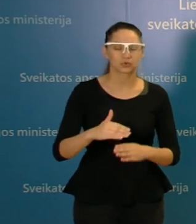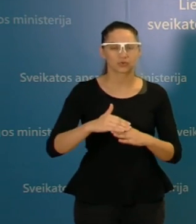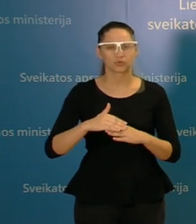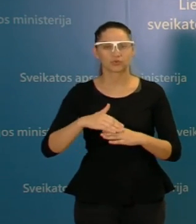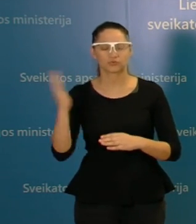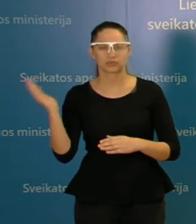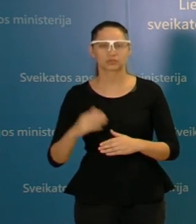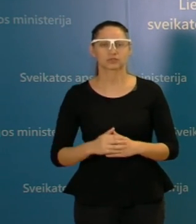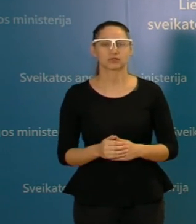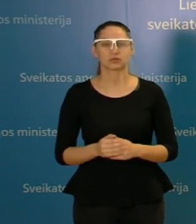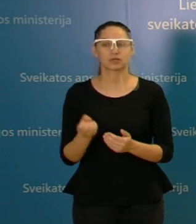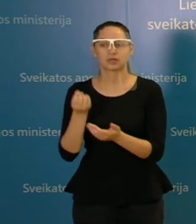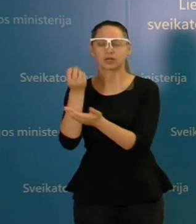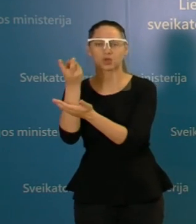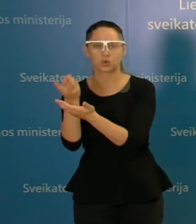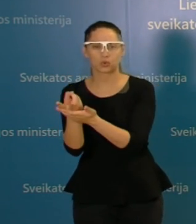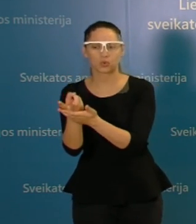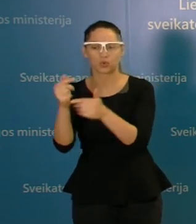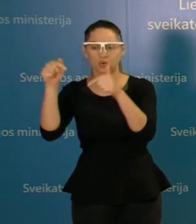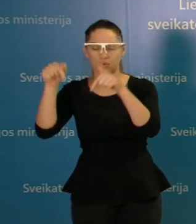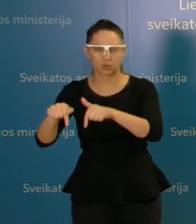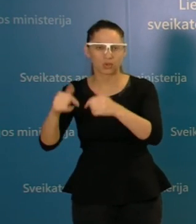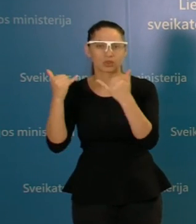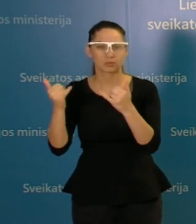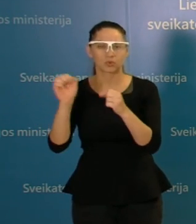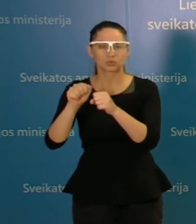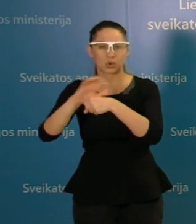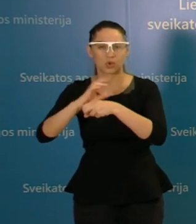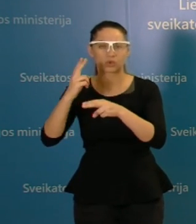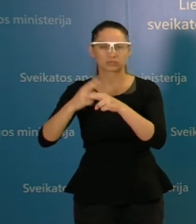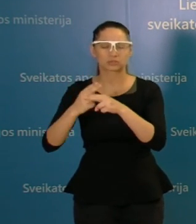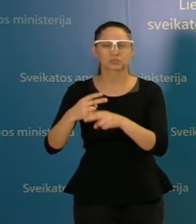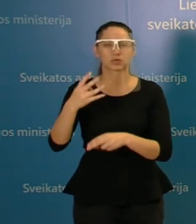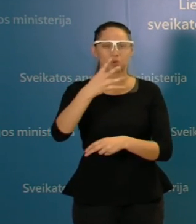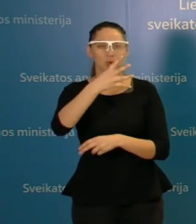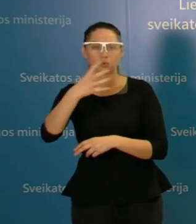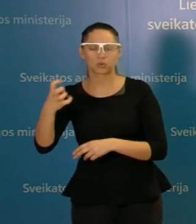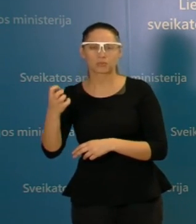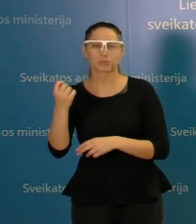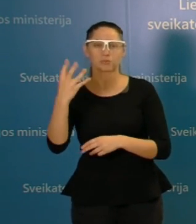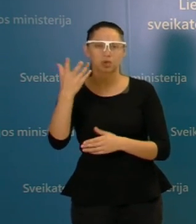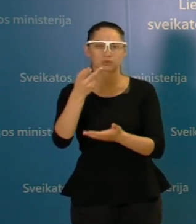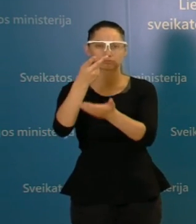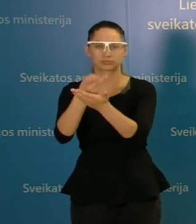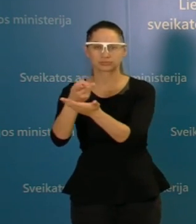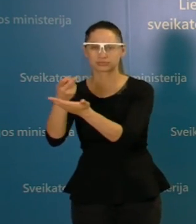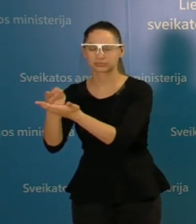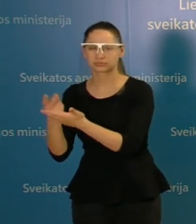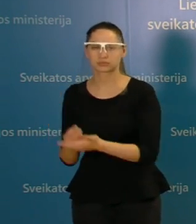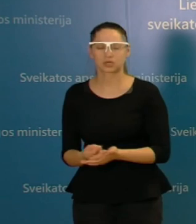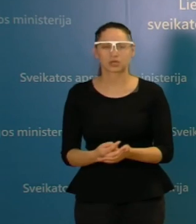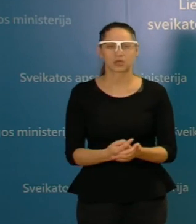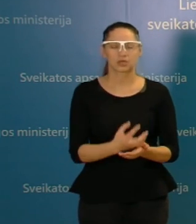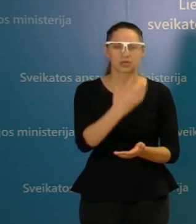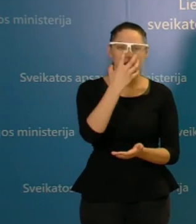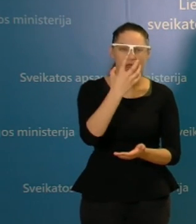Lygoninėse šio ryto duomenėmis dėl COVID lygos yra gydomi 415 lygonių. Reanimacijos